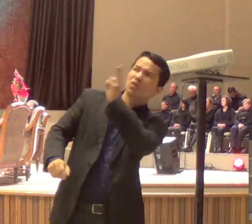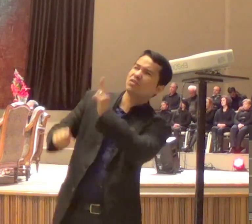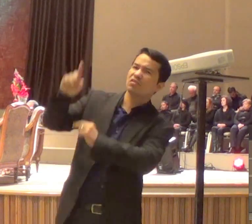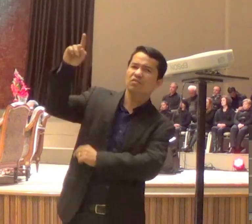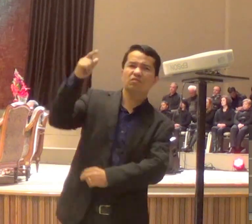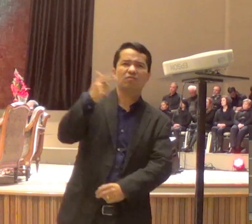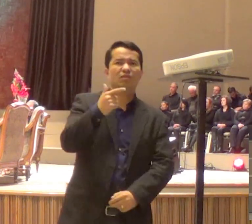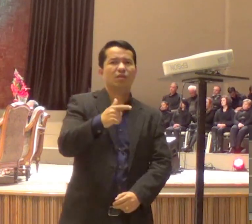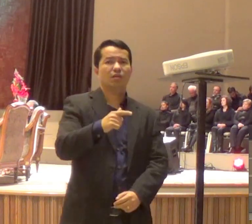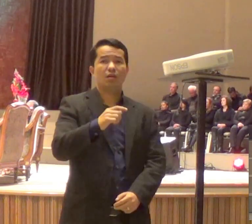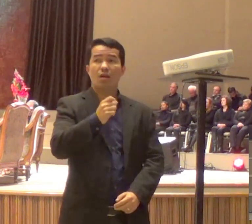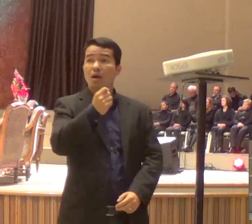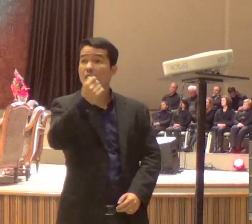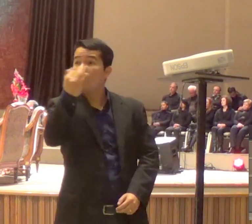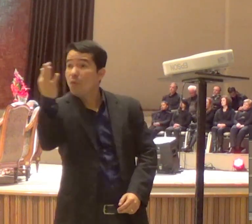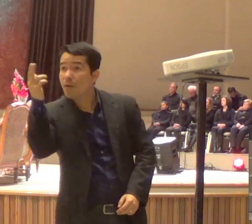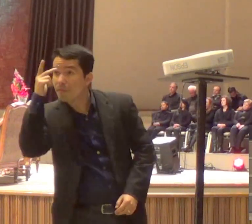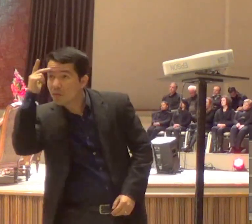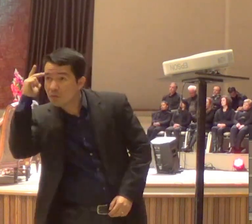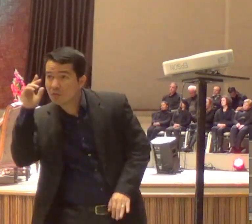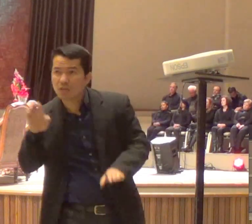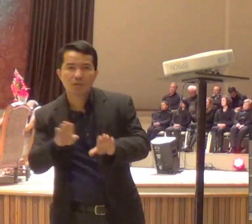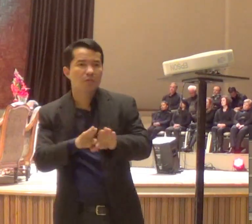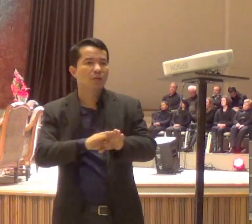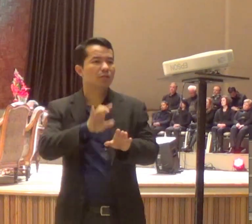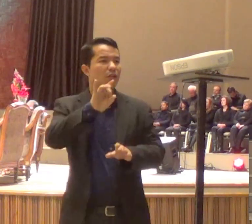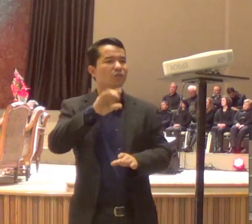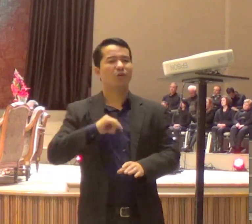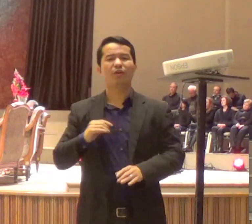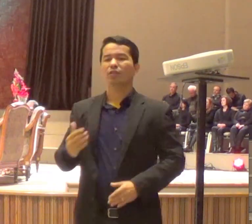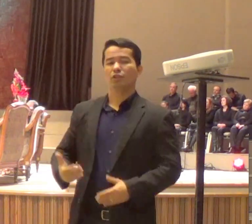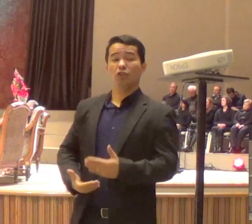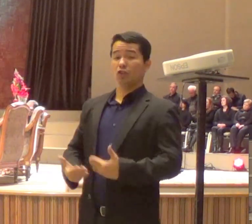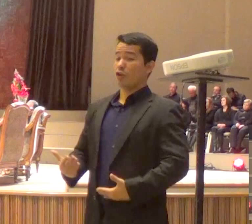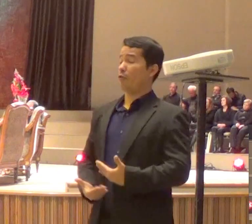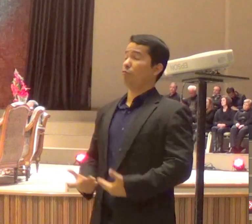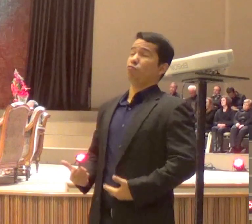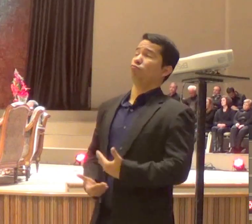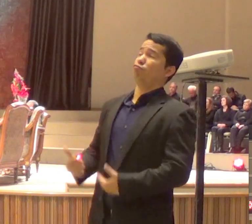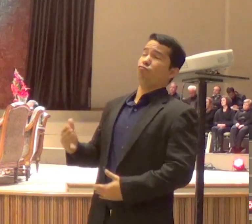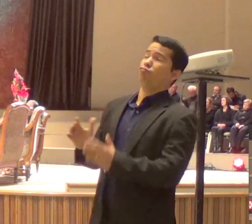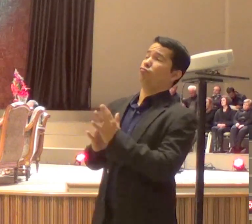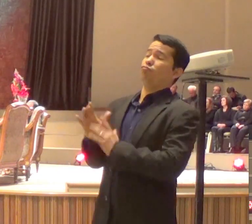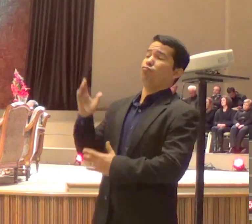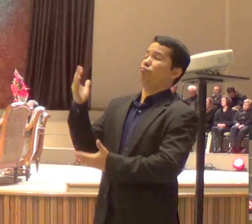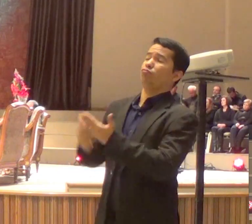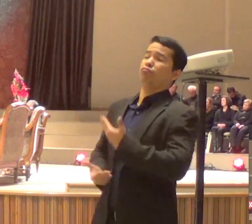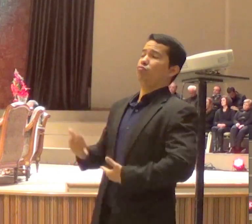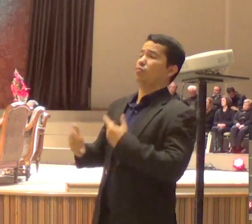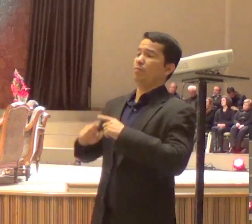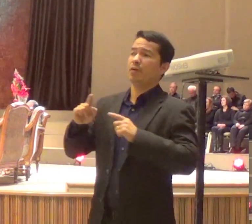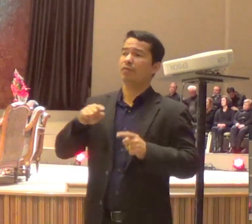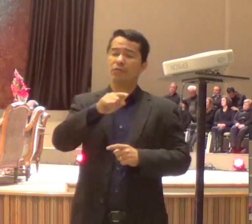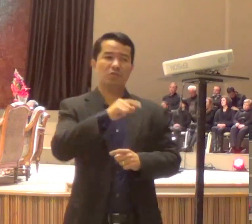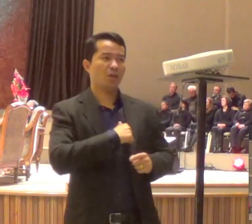estão só, servindo Jesus, e tentando trazer, os valores, do mundo, para a fé cristã, e não funciona,